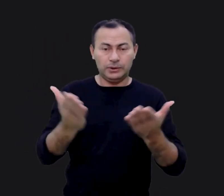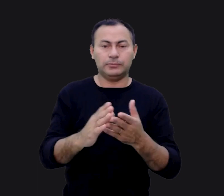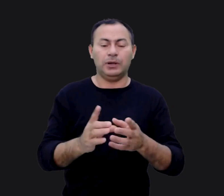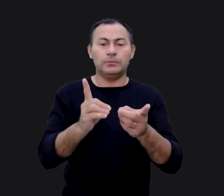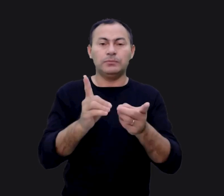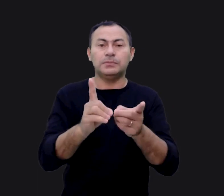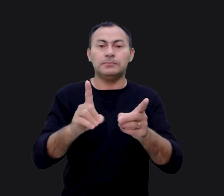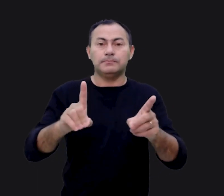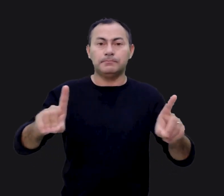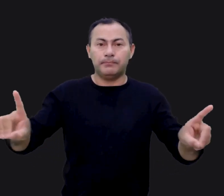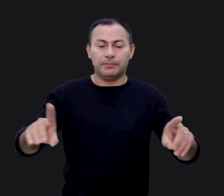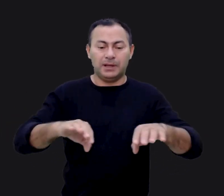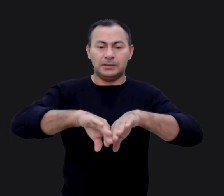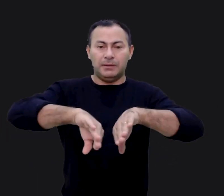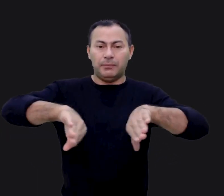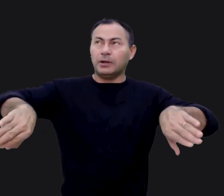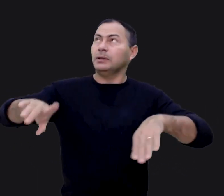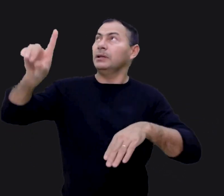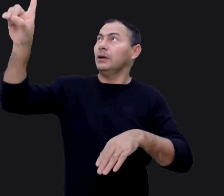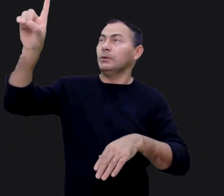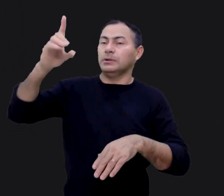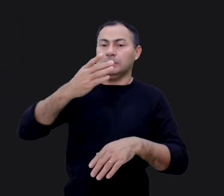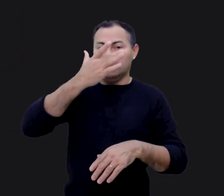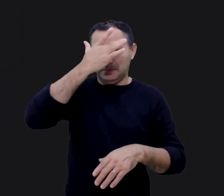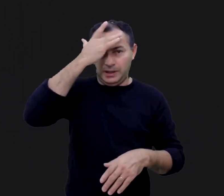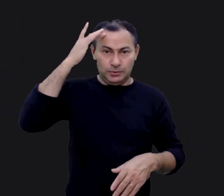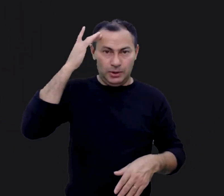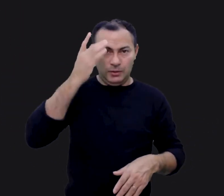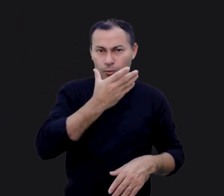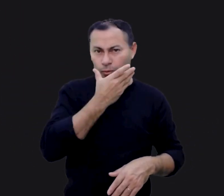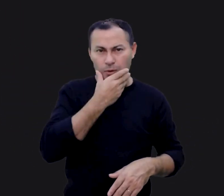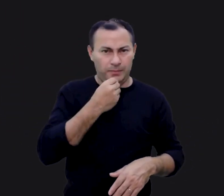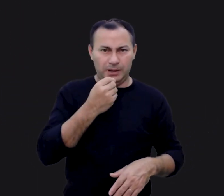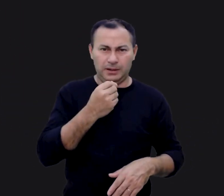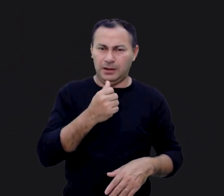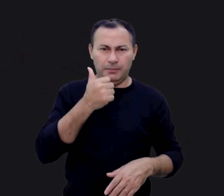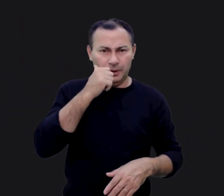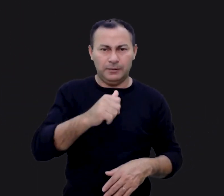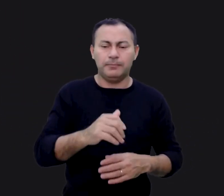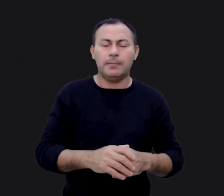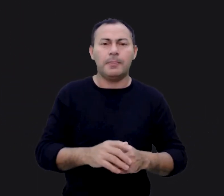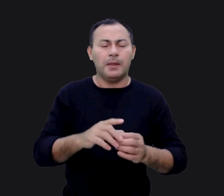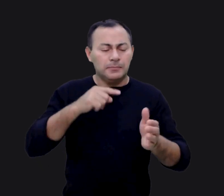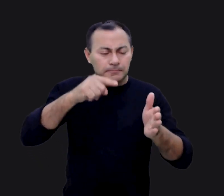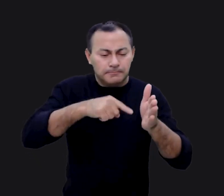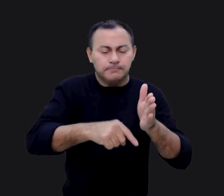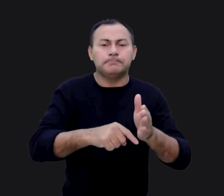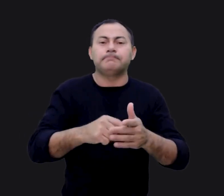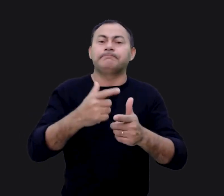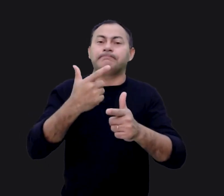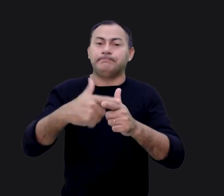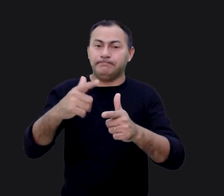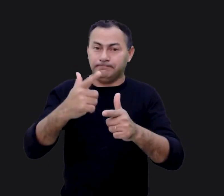é, é o divórcio, a separação entre Deus e o homem. A solução para esse fundamental problema